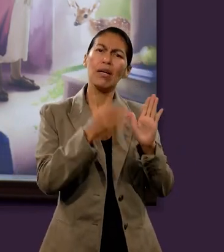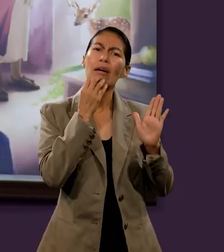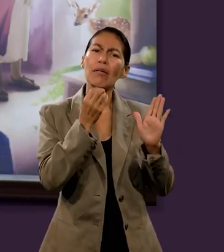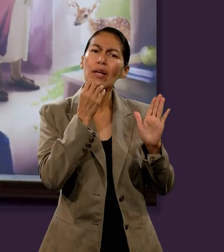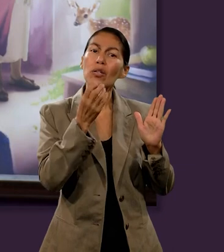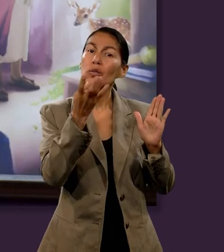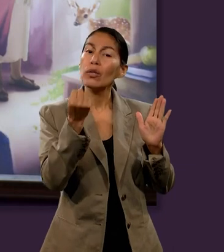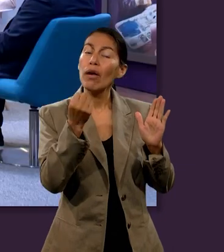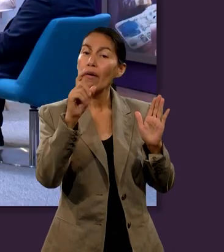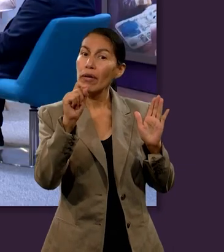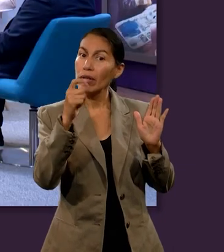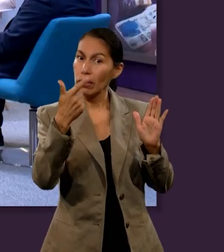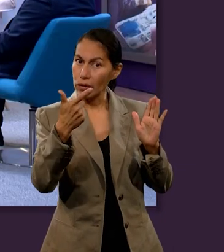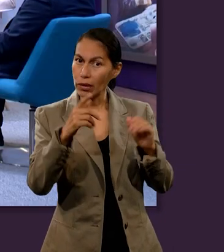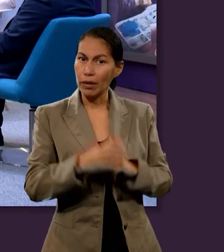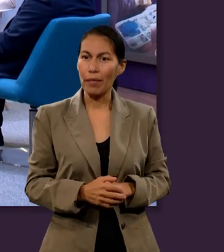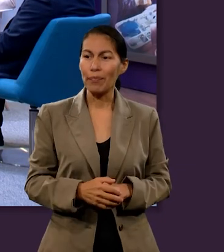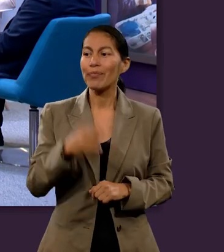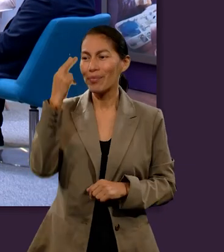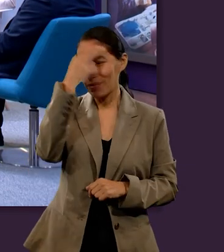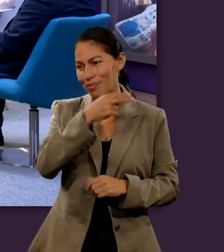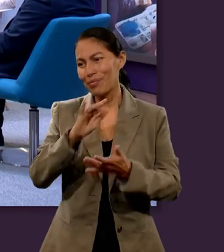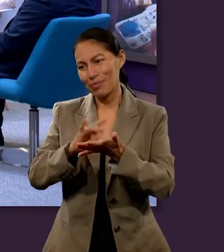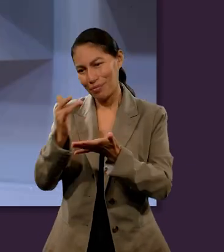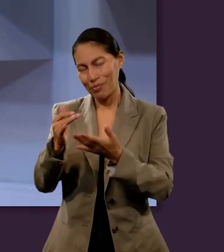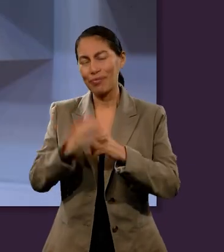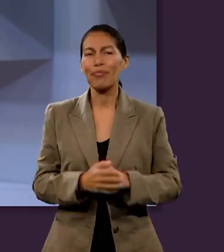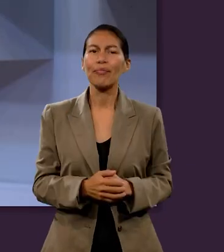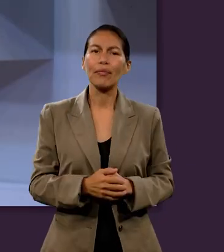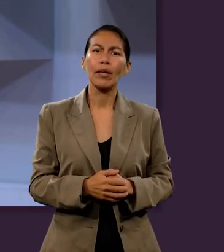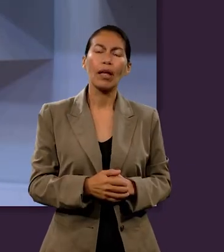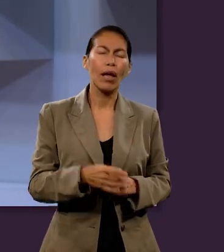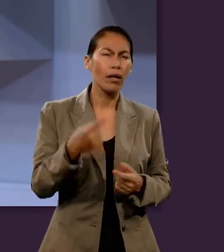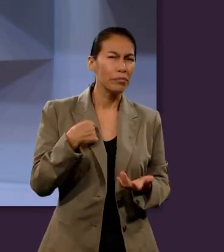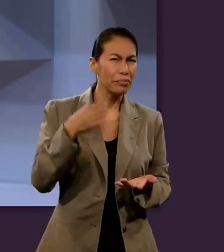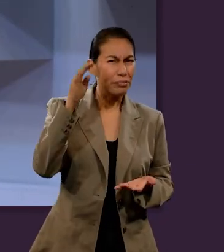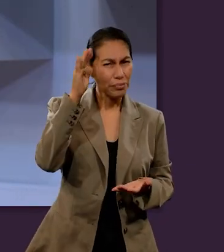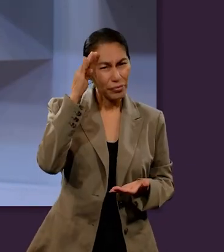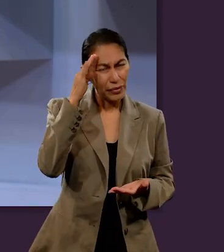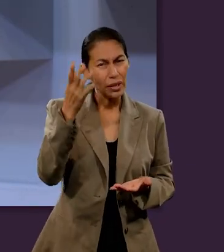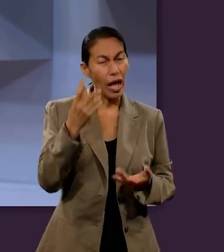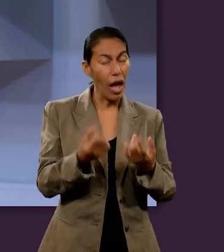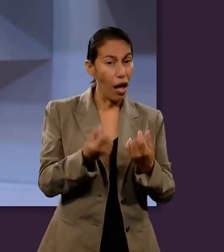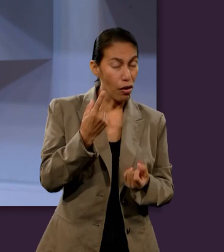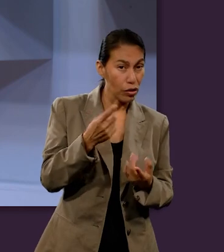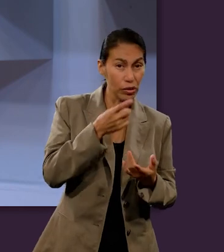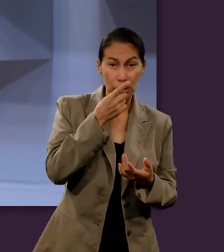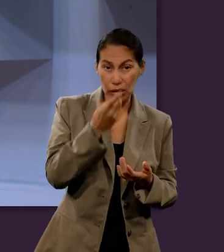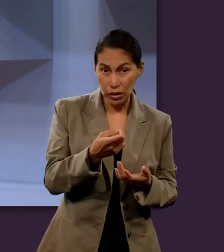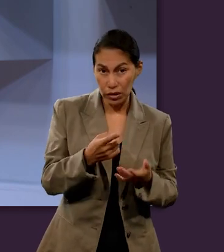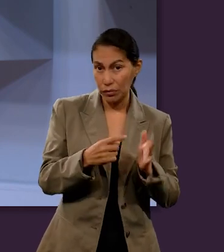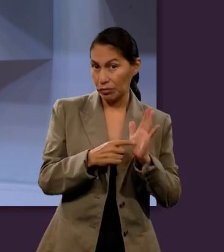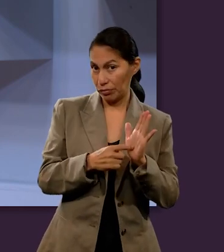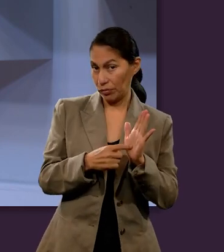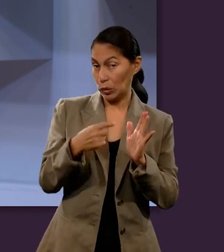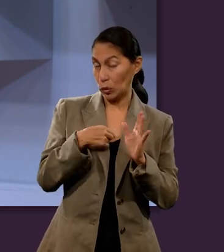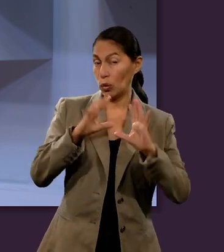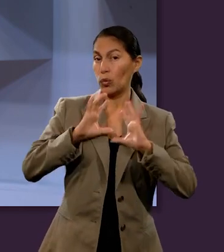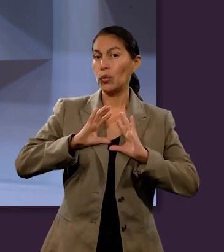Muchas gracias, Noemi. Al menos para mí, quizá una tónica que se ha ido repitiendo en los estudios es que